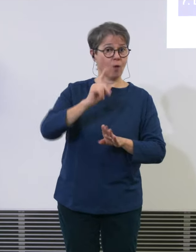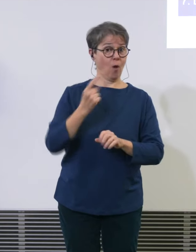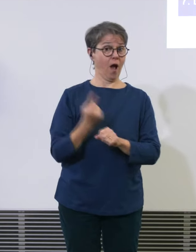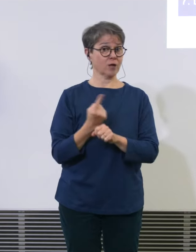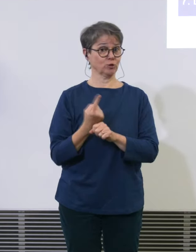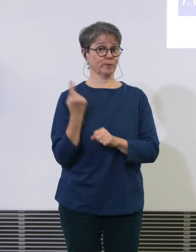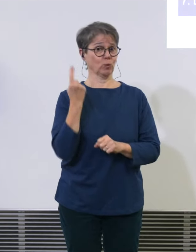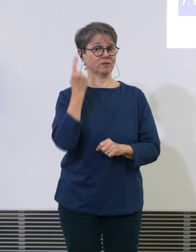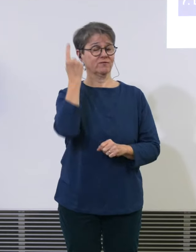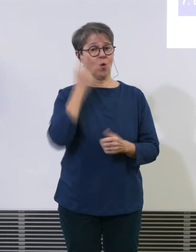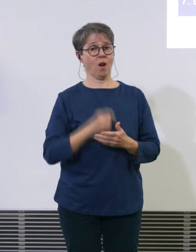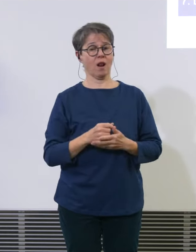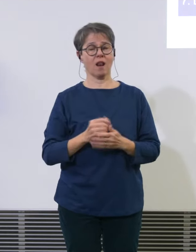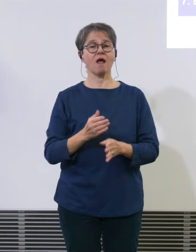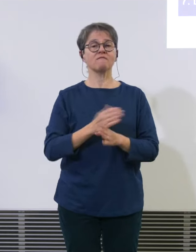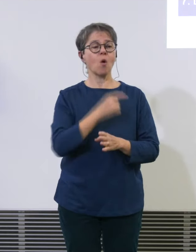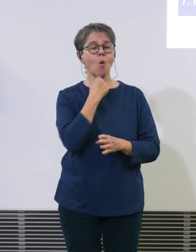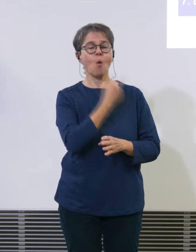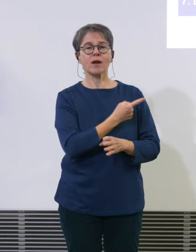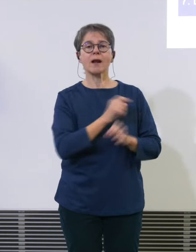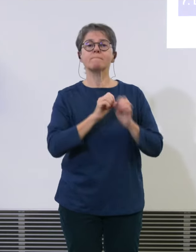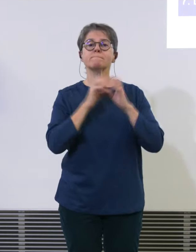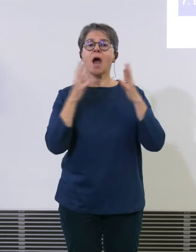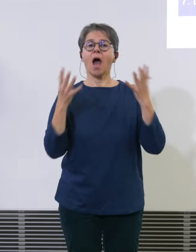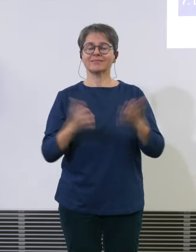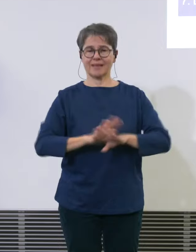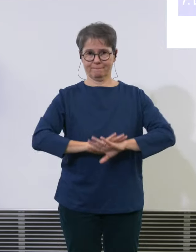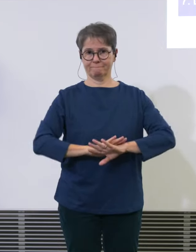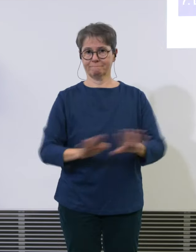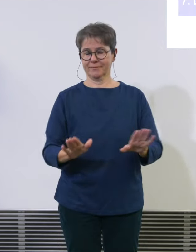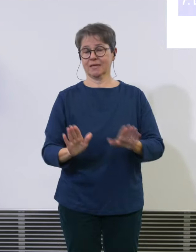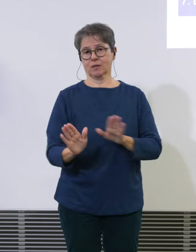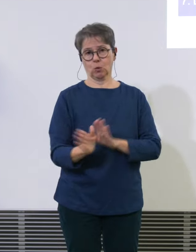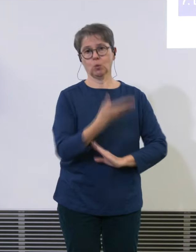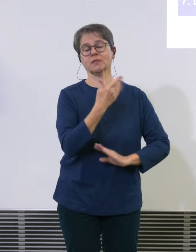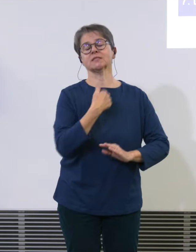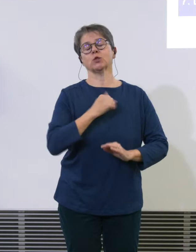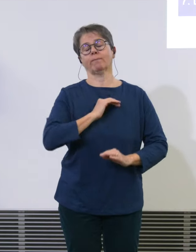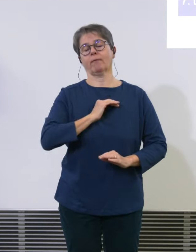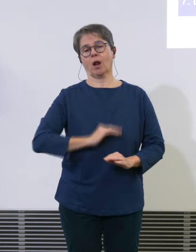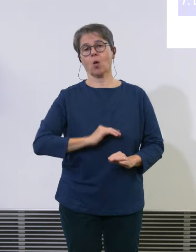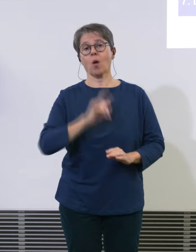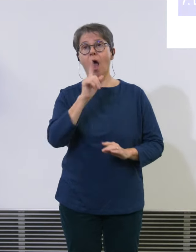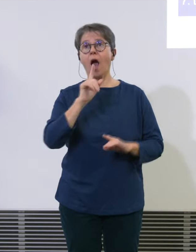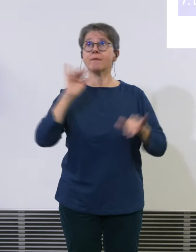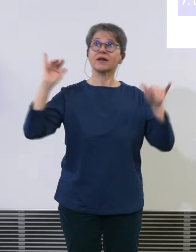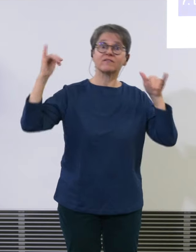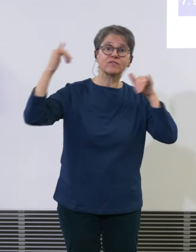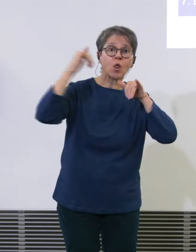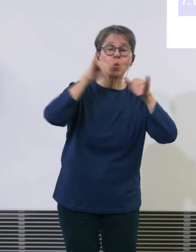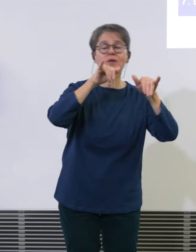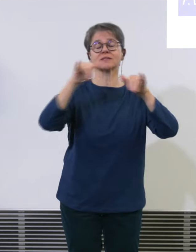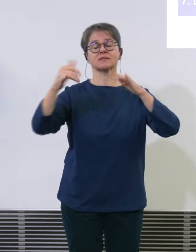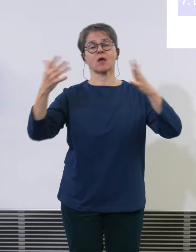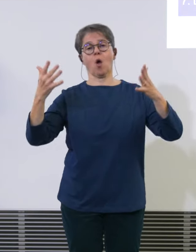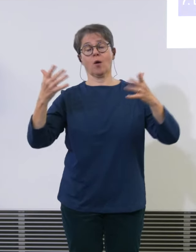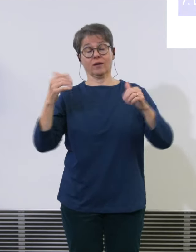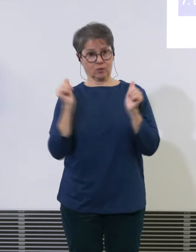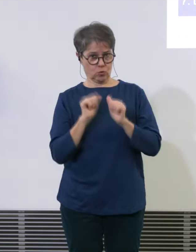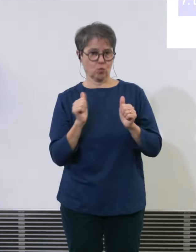und dass die durch ist zum Glück aber natürlich in der ganzen Aviatik und Airline Betriebe sind die Auswirkungen von der Pandemie nach wie vor